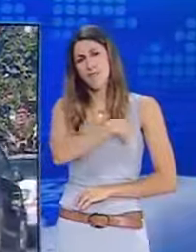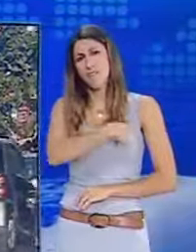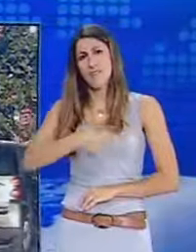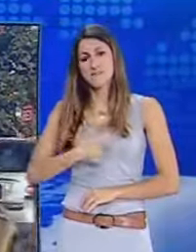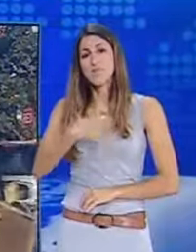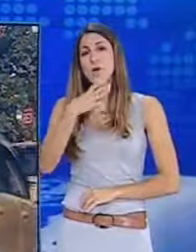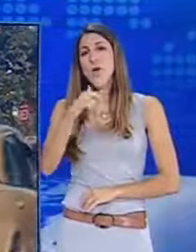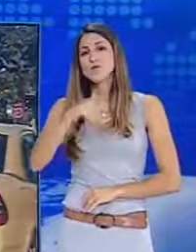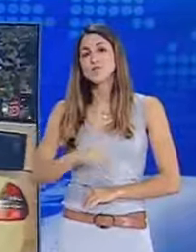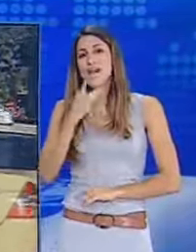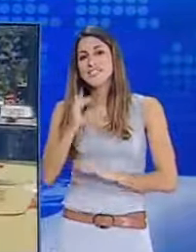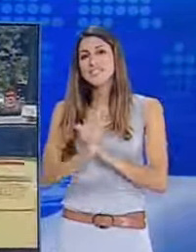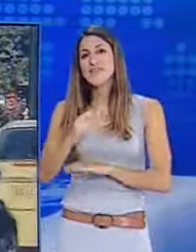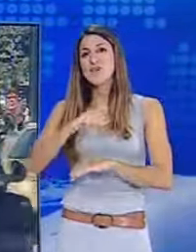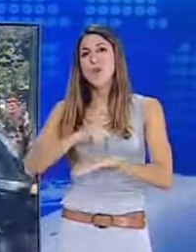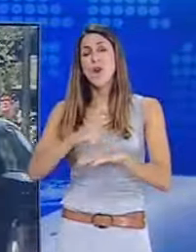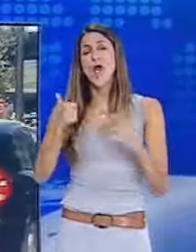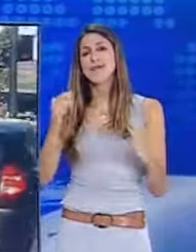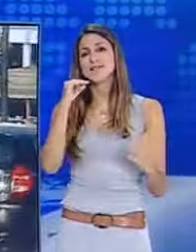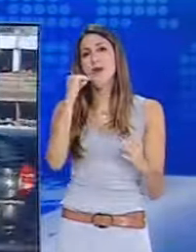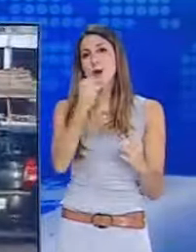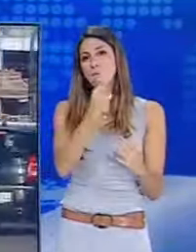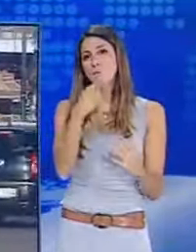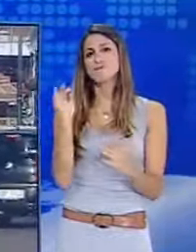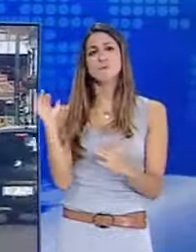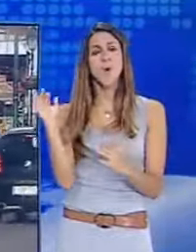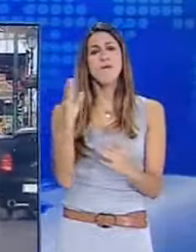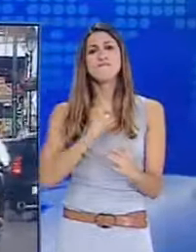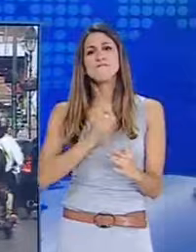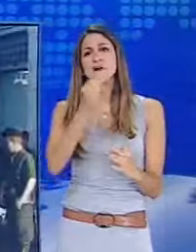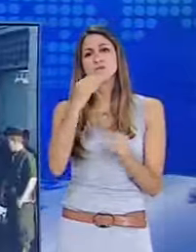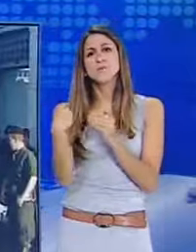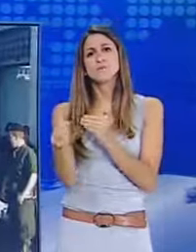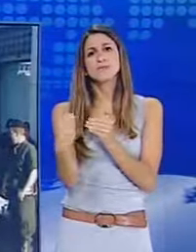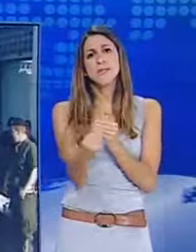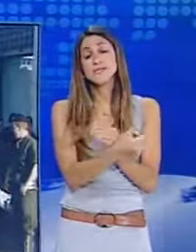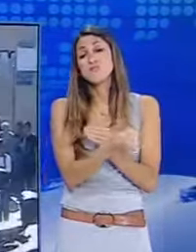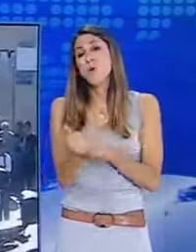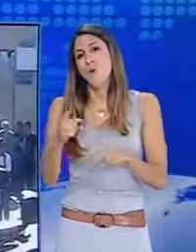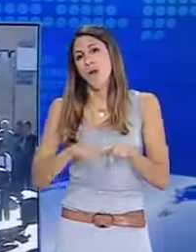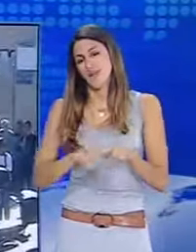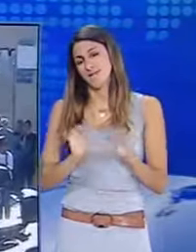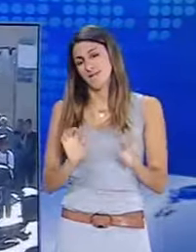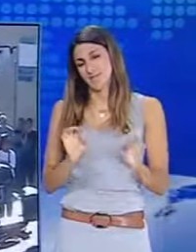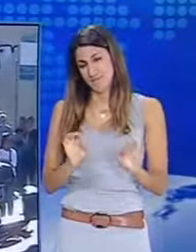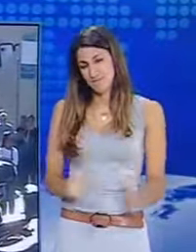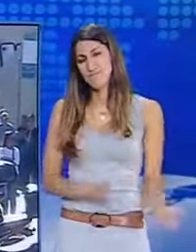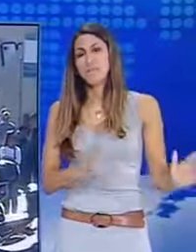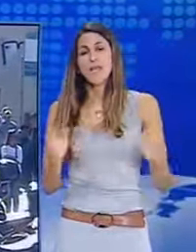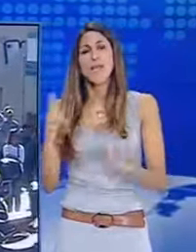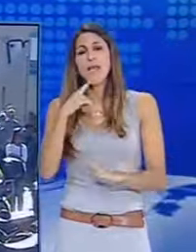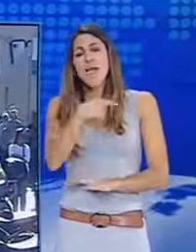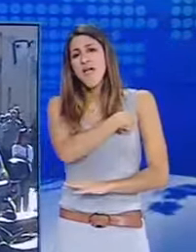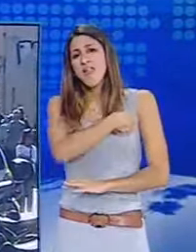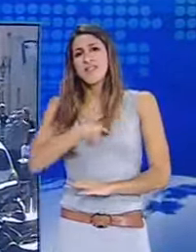προγραμματίσει η Χρυσή Αυγή στις 6 το απόγευμα στην πλατεία Αττικής και τη διανομή τροφίμων μόνο σε Έλληνες. Η απόφαση του Γενικού